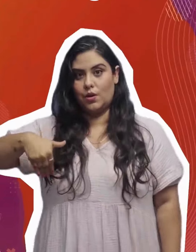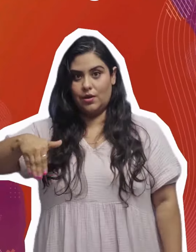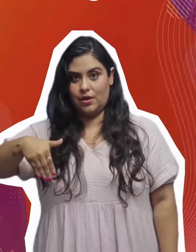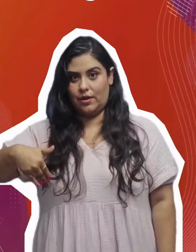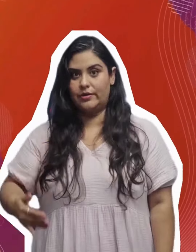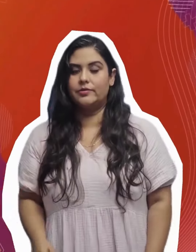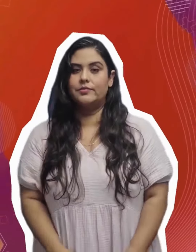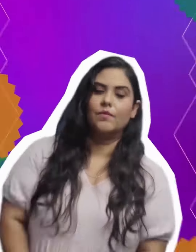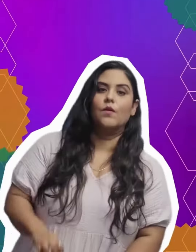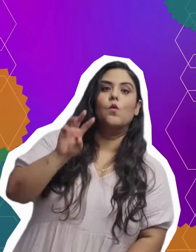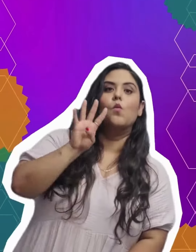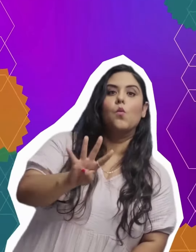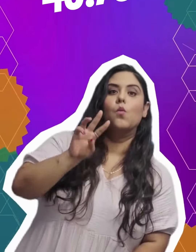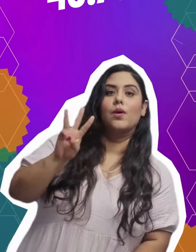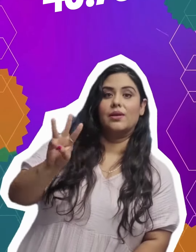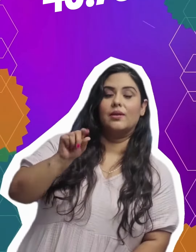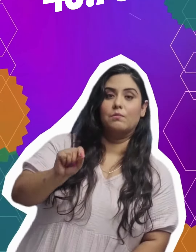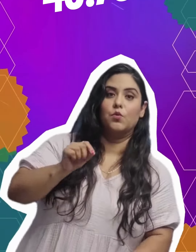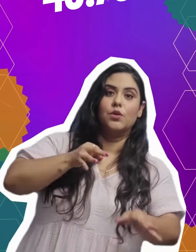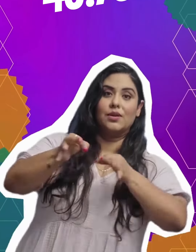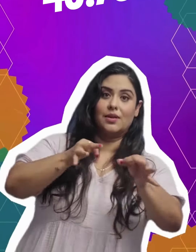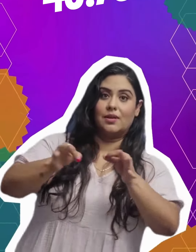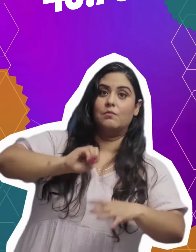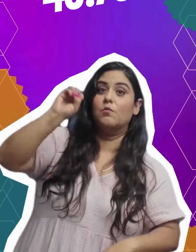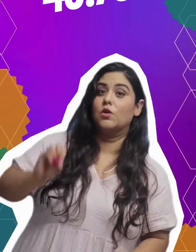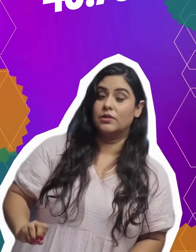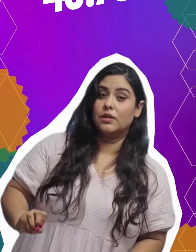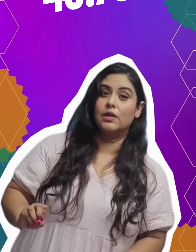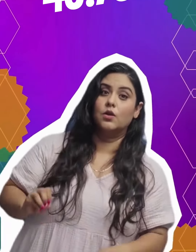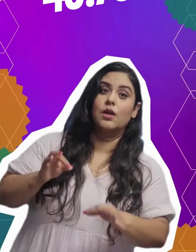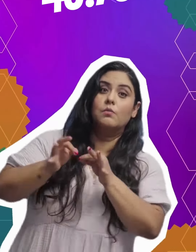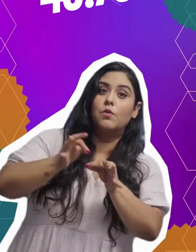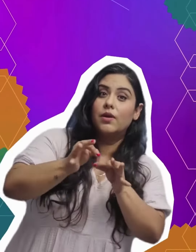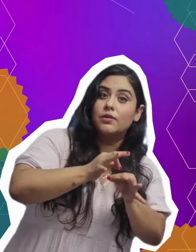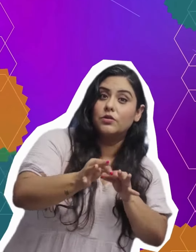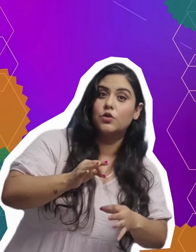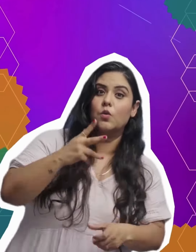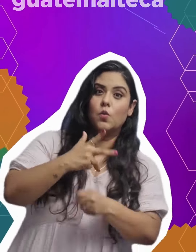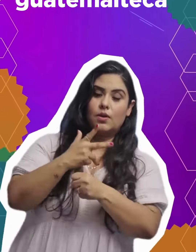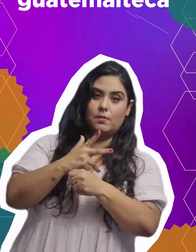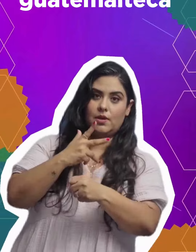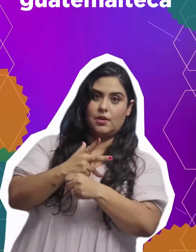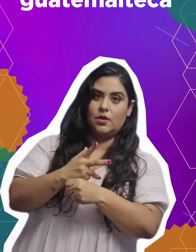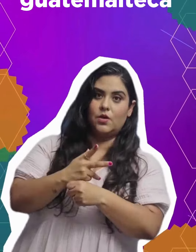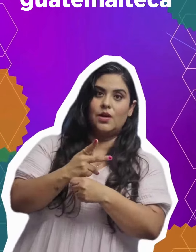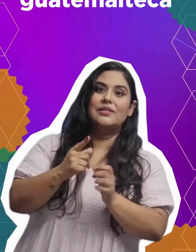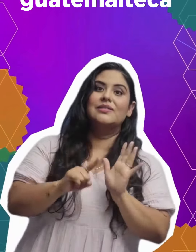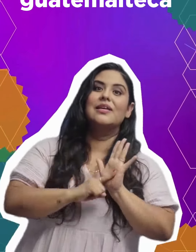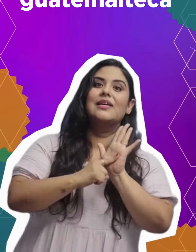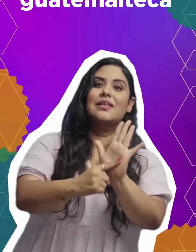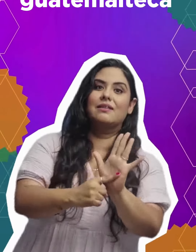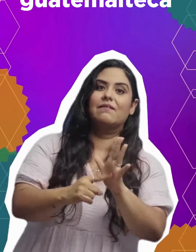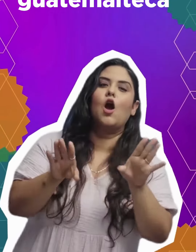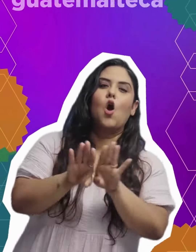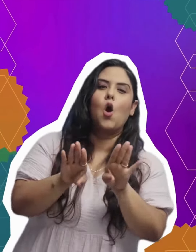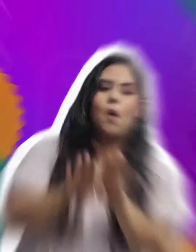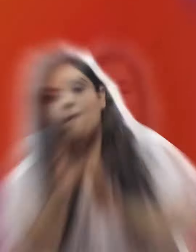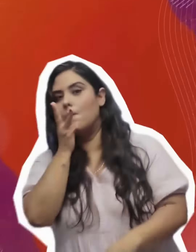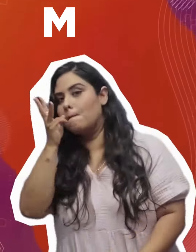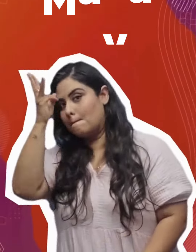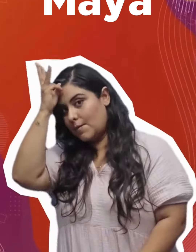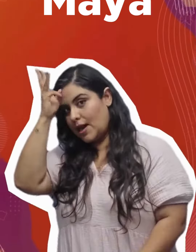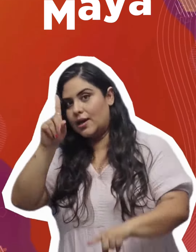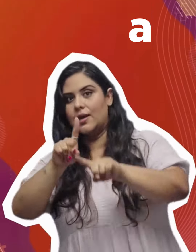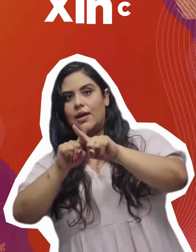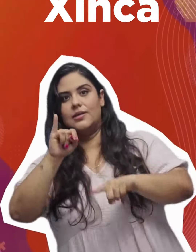pueblos indígenas. Un 43.75% de la población guatemalteca se identifica